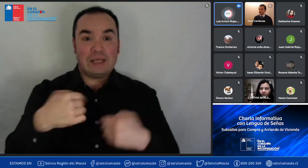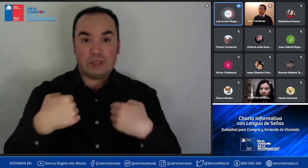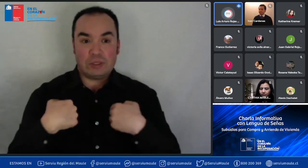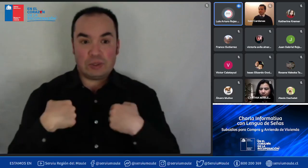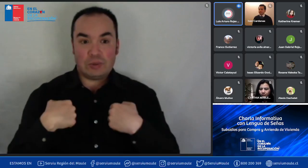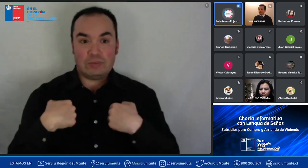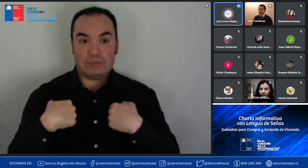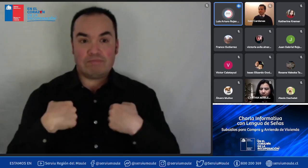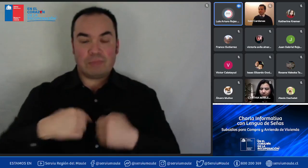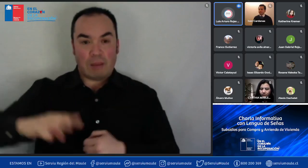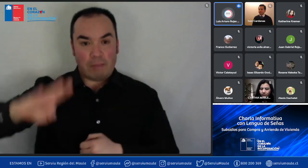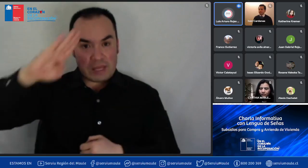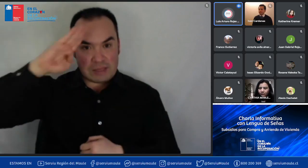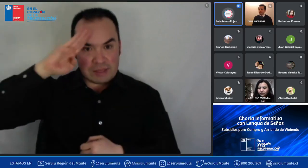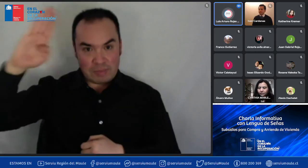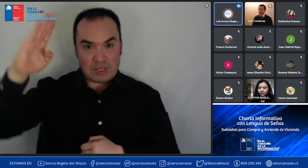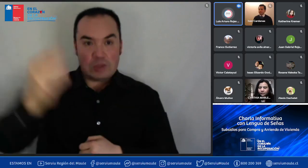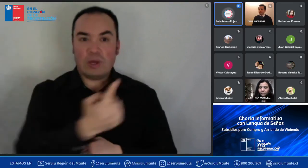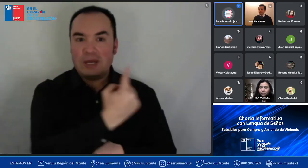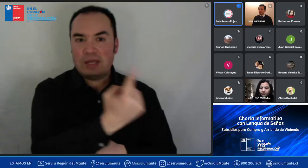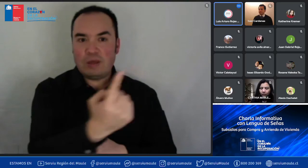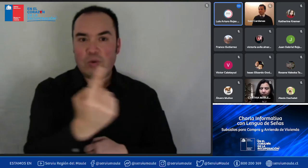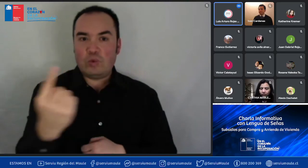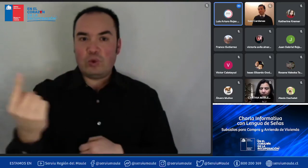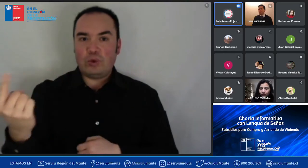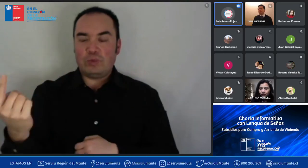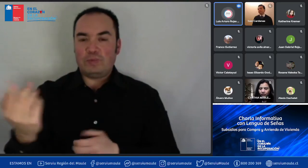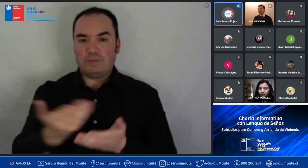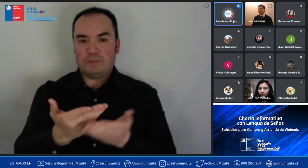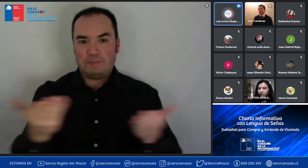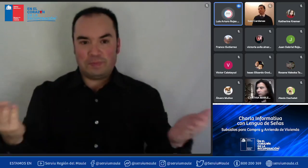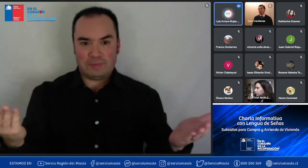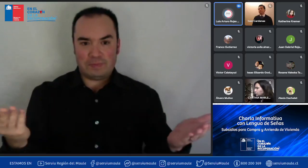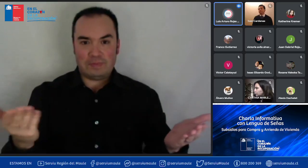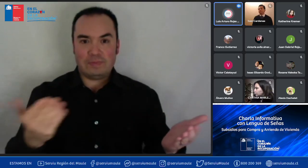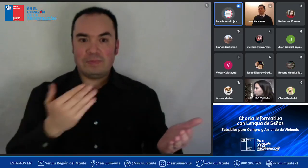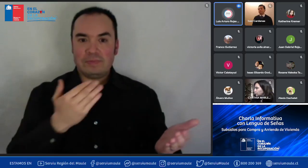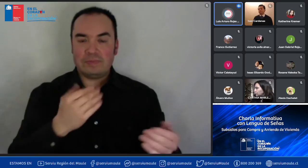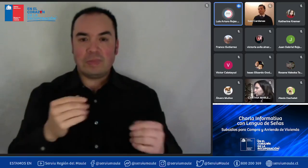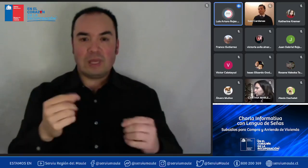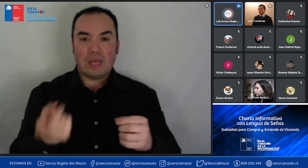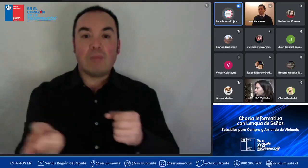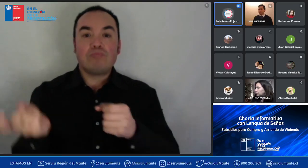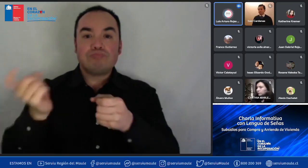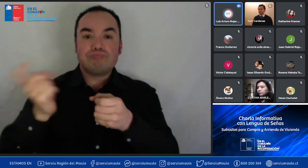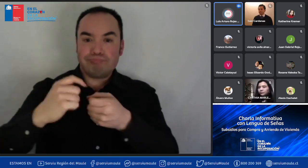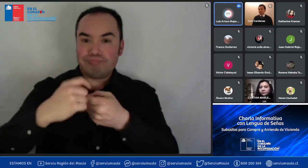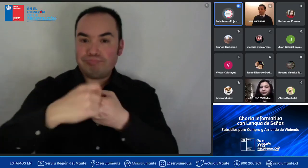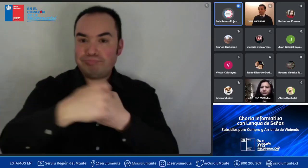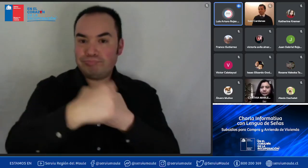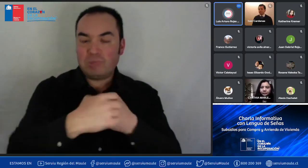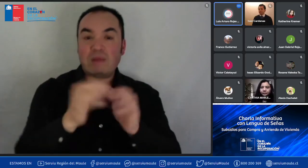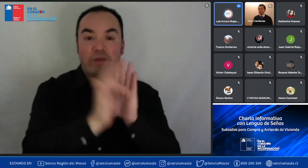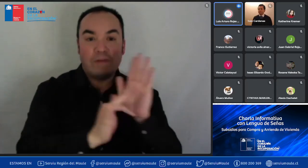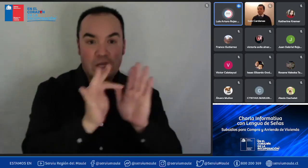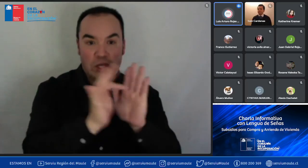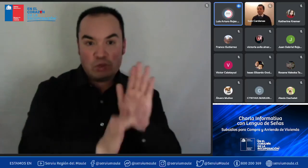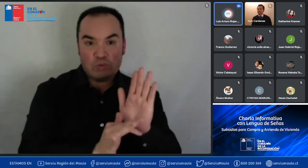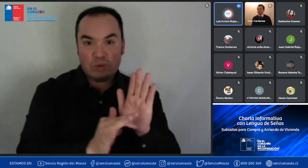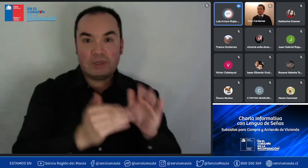de quienes nos pudieron ver por a través de Facebook y también quienes se conectaron a través de el enlace